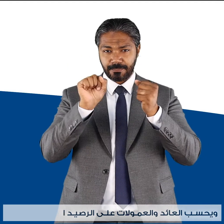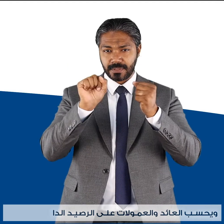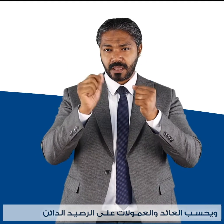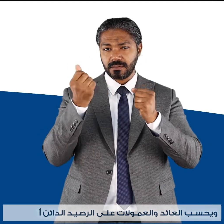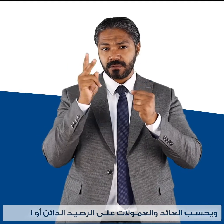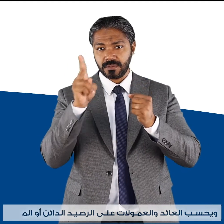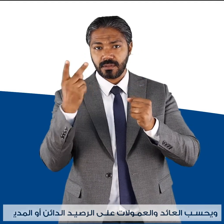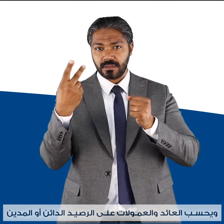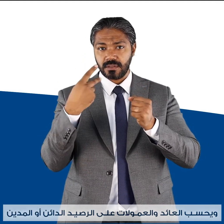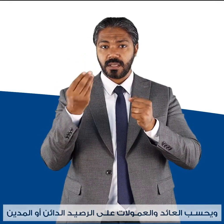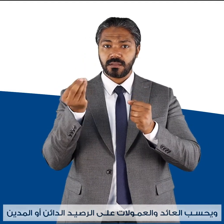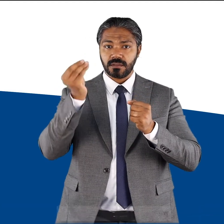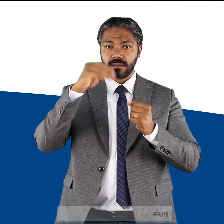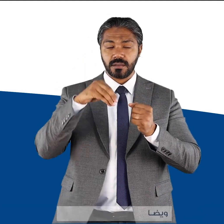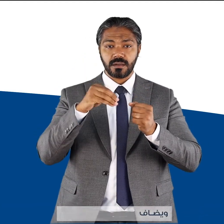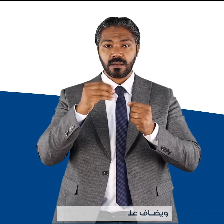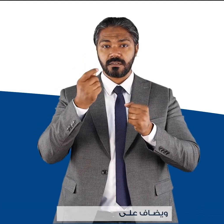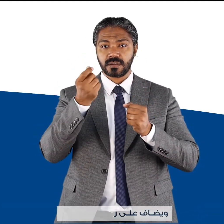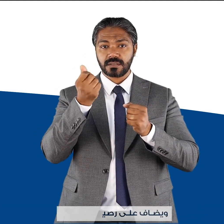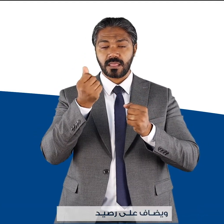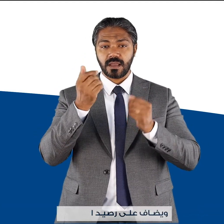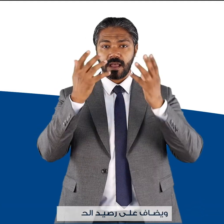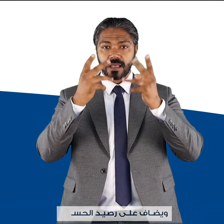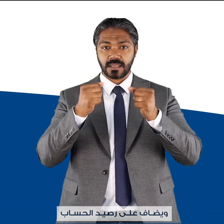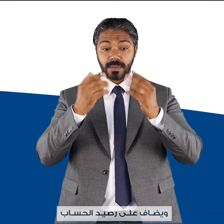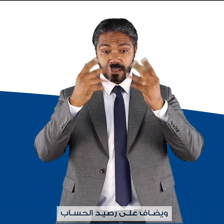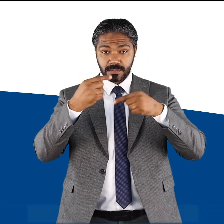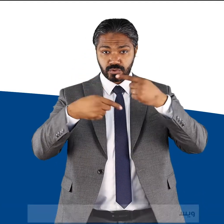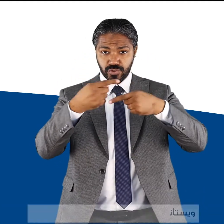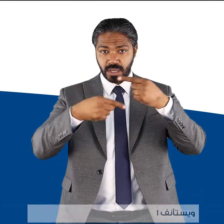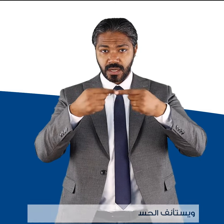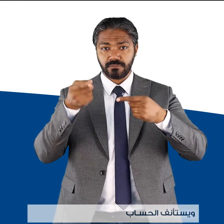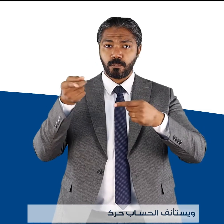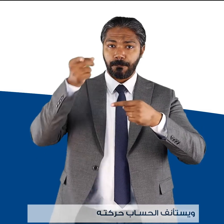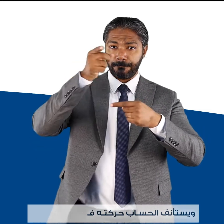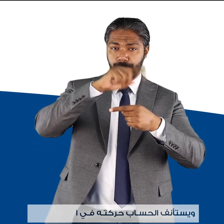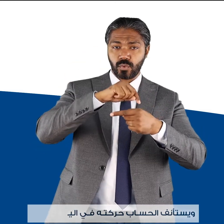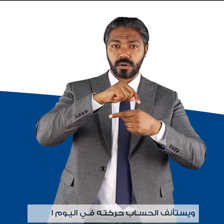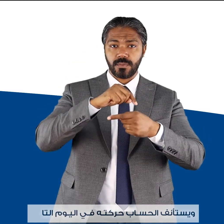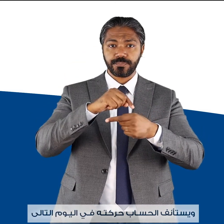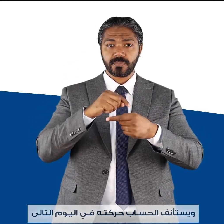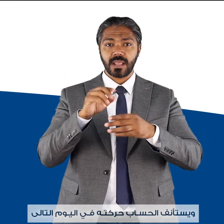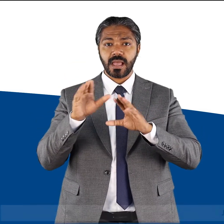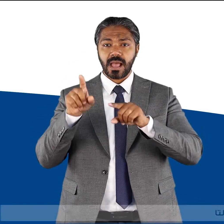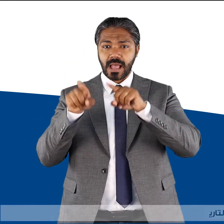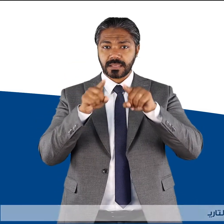الدائن أو المدين ويضاف على رصيد الحساب ويستأنف الحساب حركته في اليوم التالي